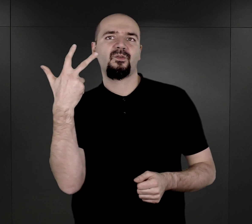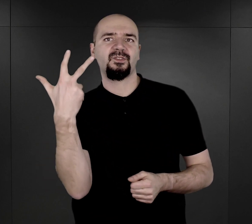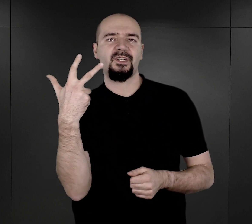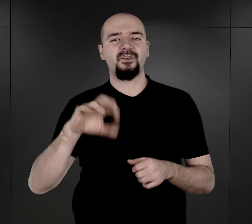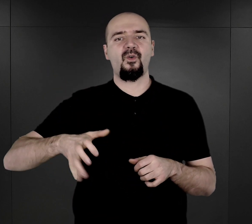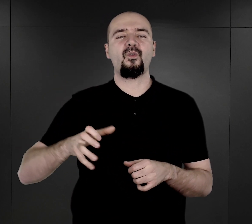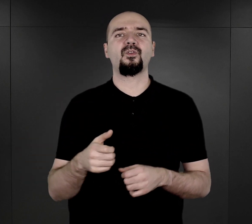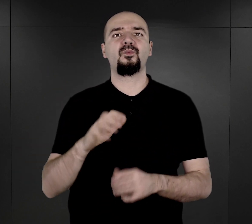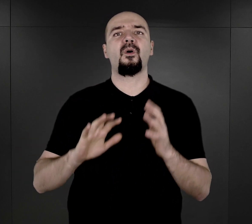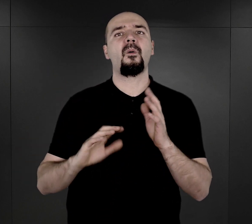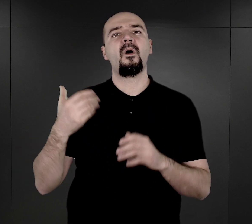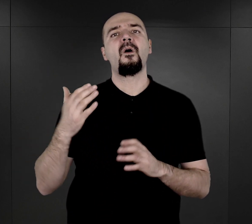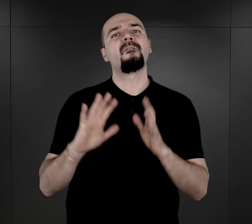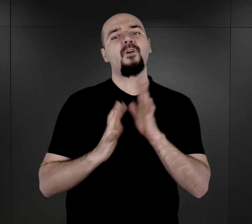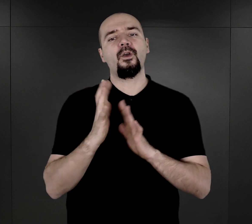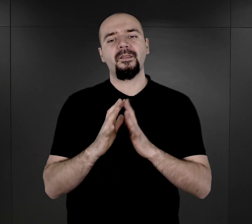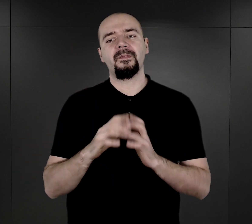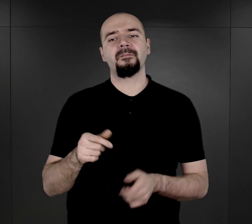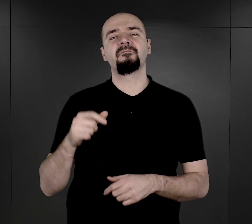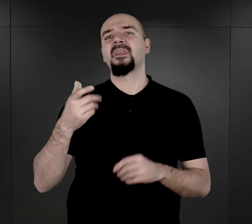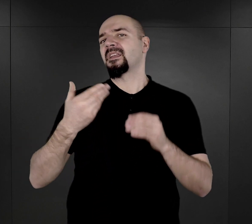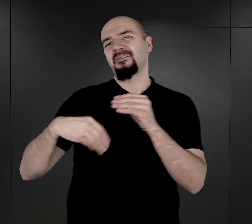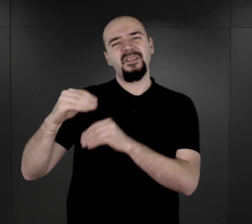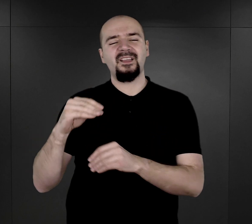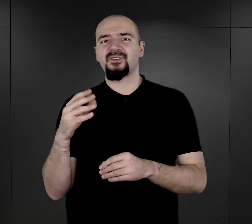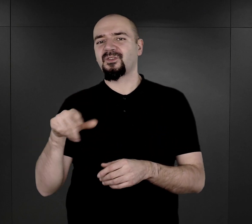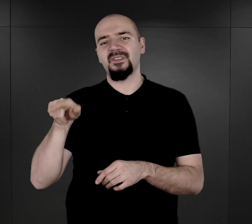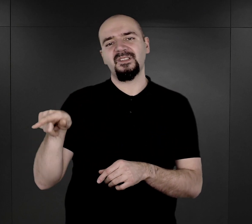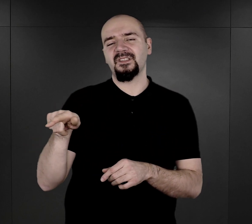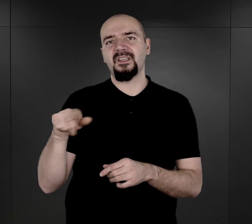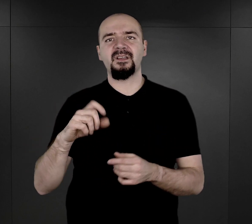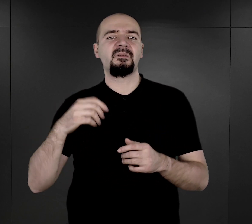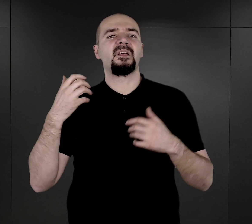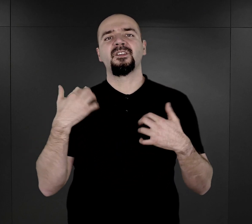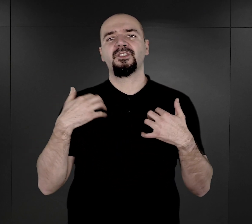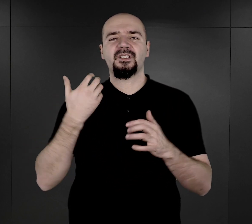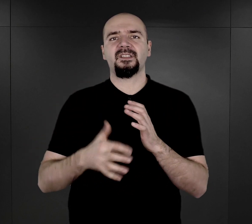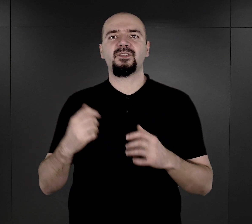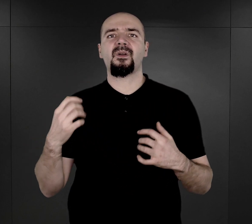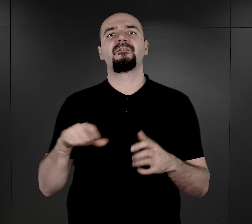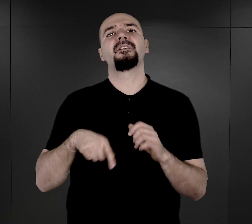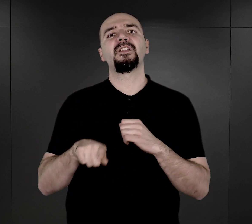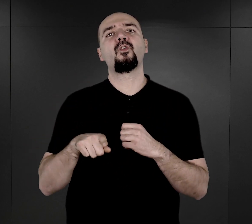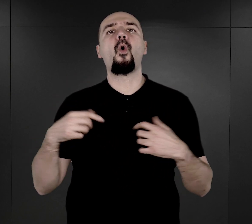Zdecydowana większość z nich straciła życie w wyniku głodu, brutalnego traktowania, pseudomedycznych